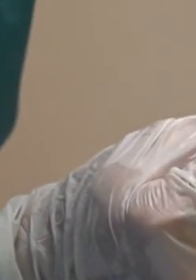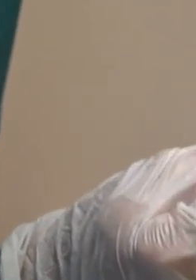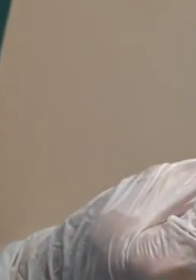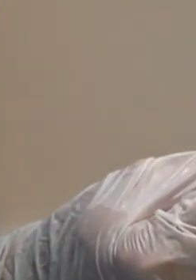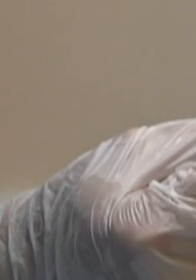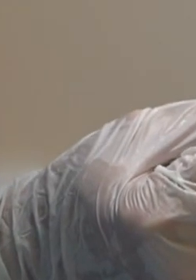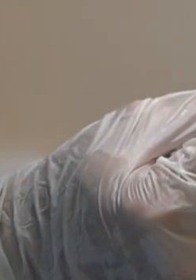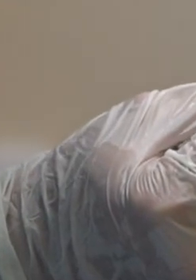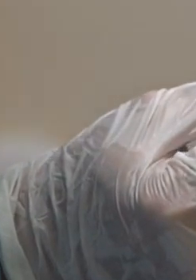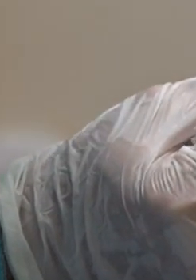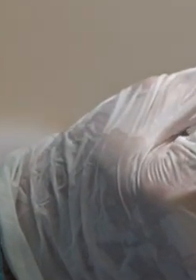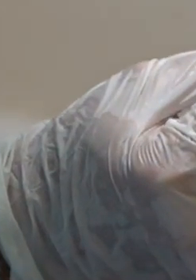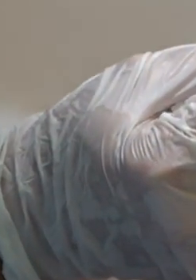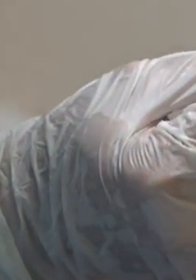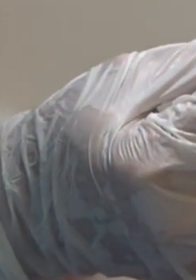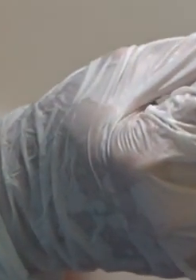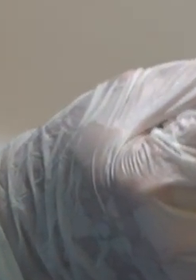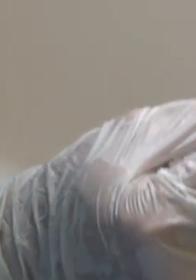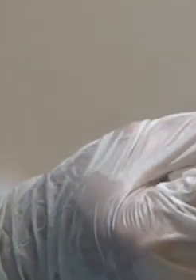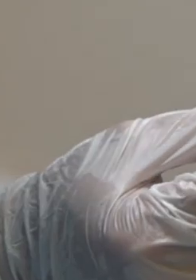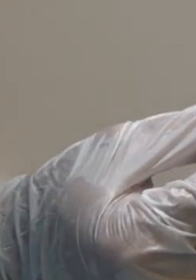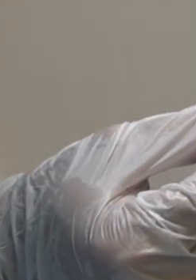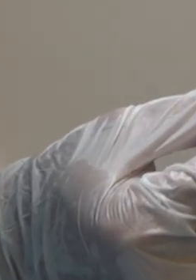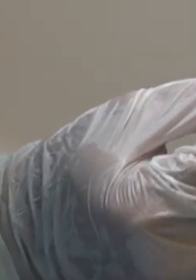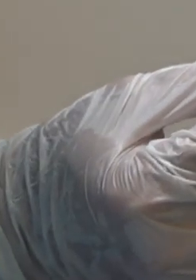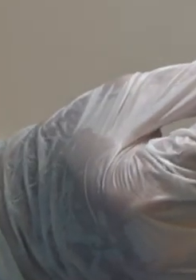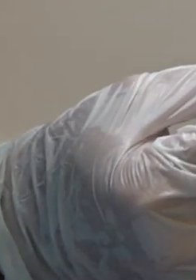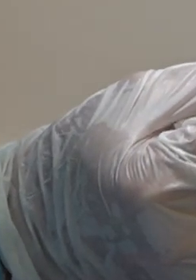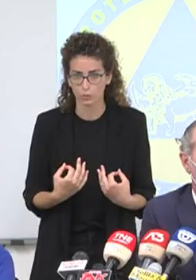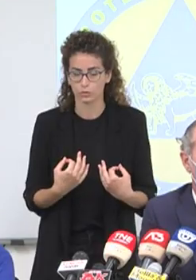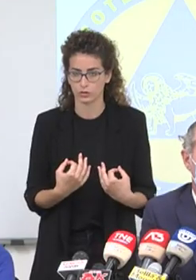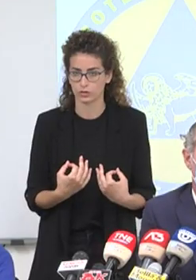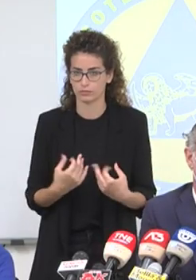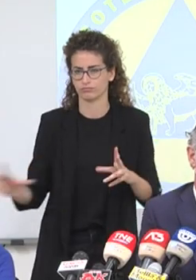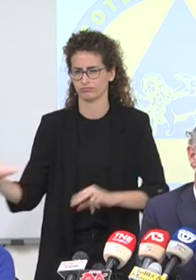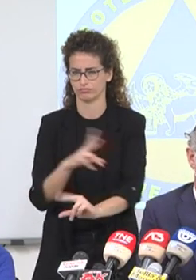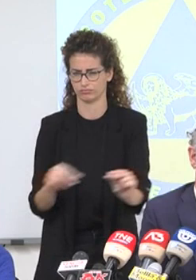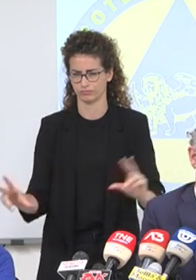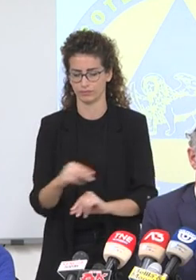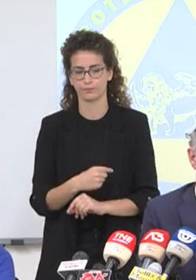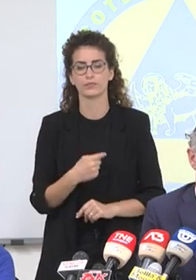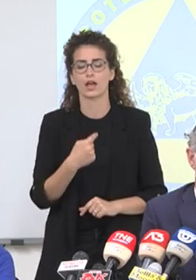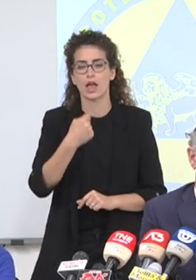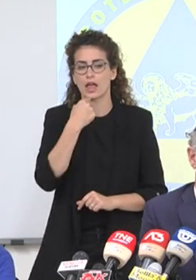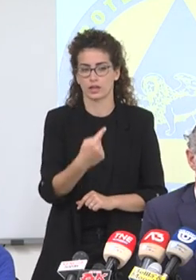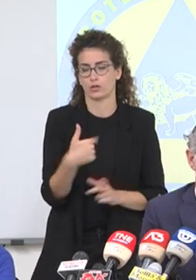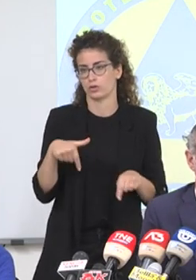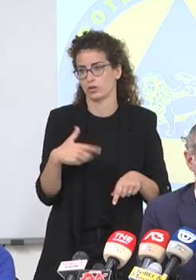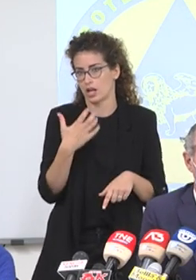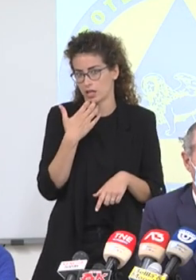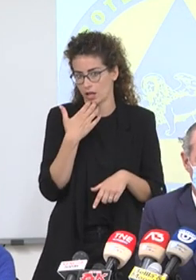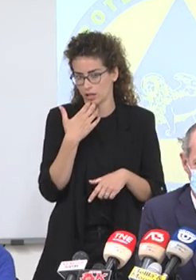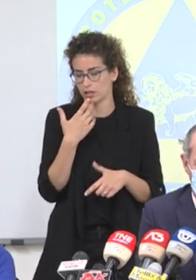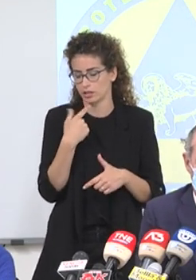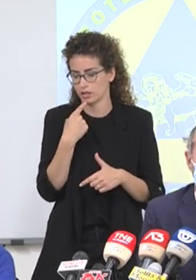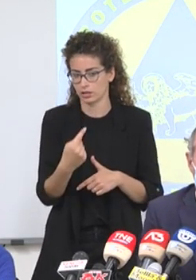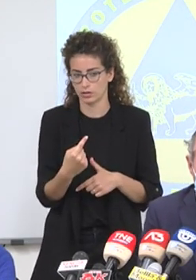crede che nel tampone ci sia un microchip, qui la leggenda diventa cronaca. Vi posso garantire che, io ve lo dico, siamo in estate per una battuta,